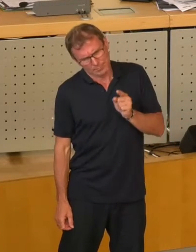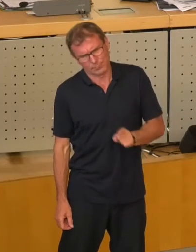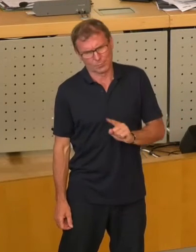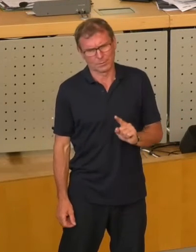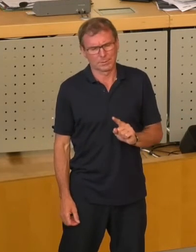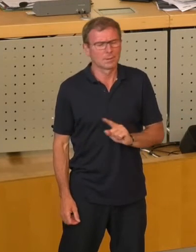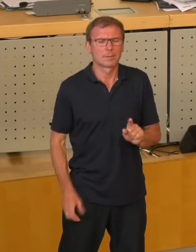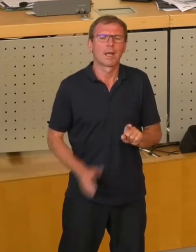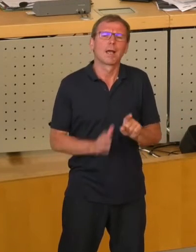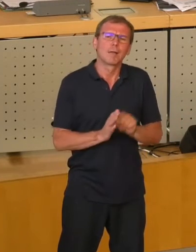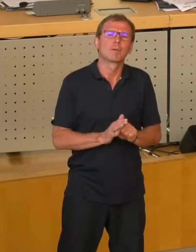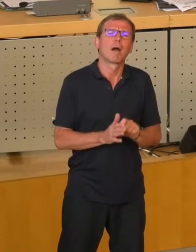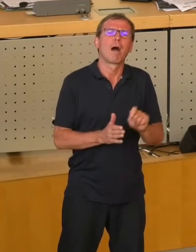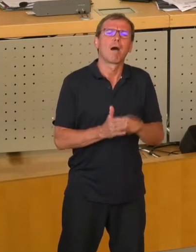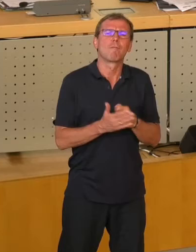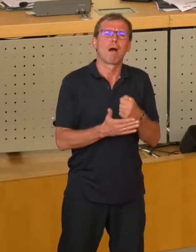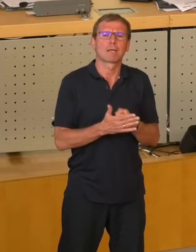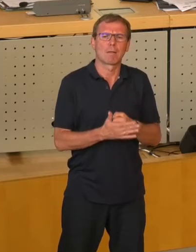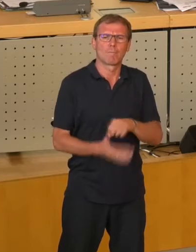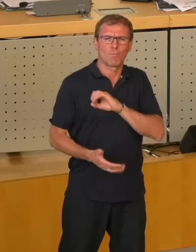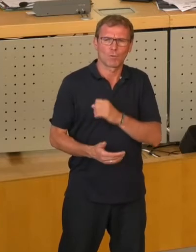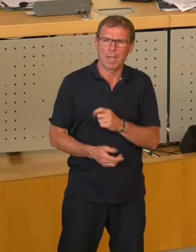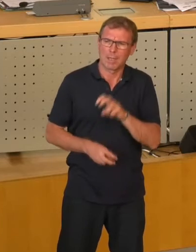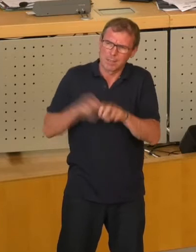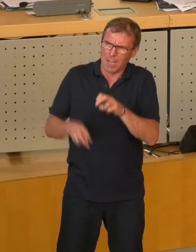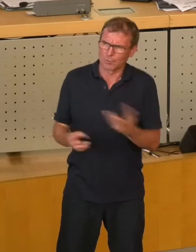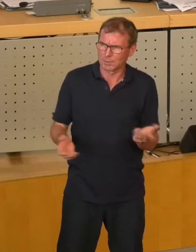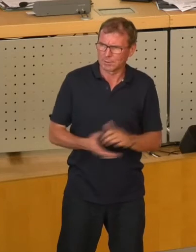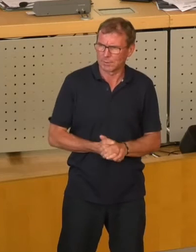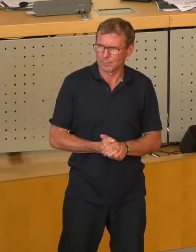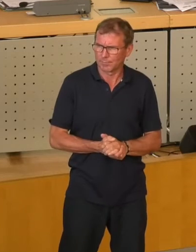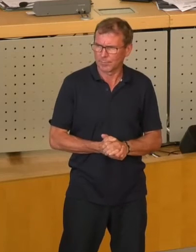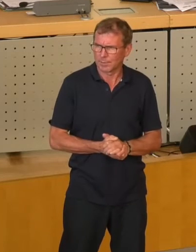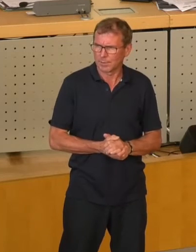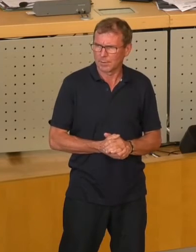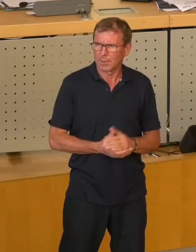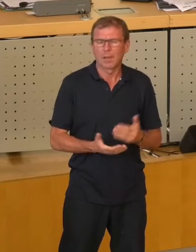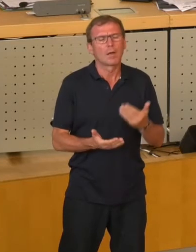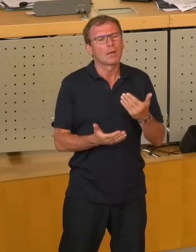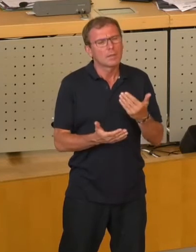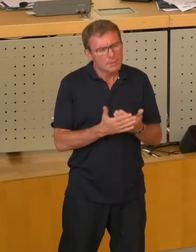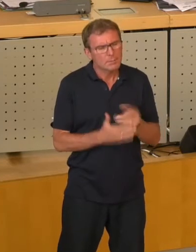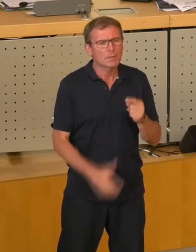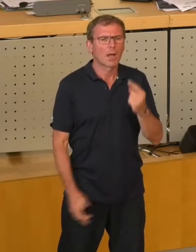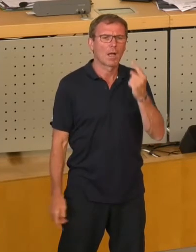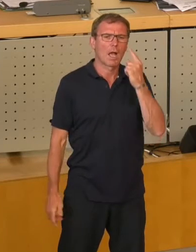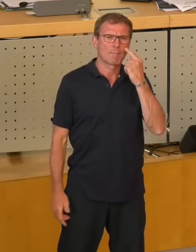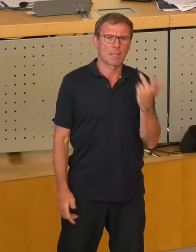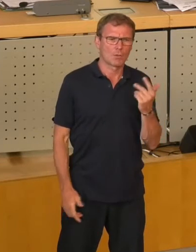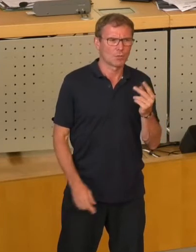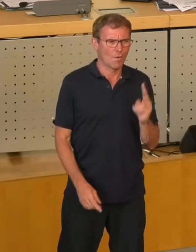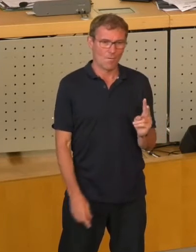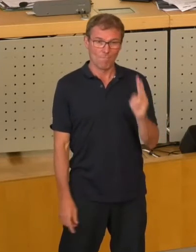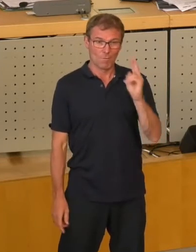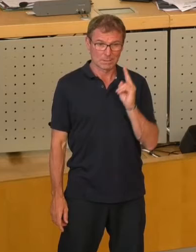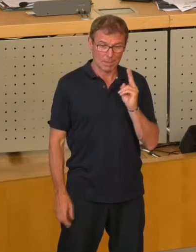einen ganz billigen Wahlkampfvorteil versuchen, sich rauszuschinden. Ich finde es auch deswegen so bedauerlich, weil wir vor zwei